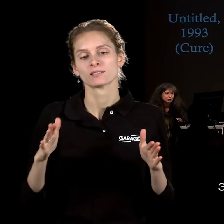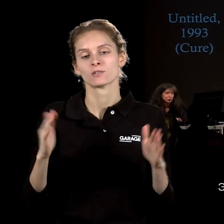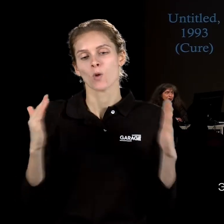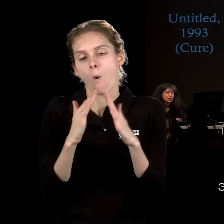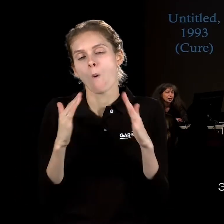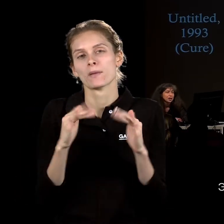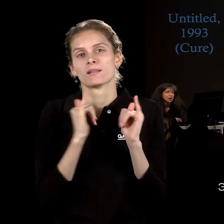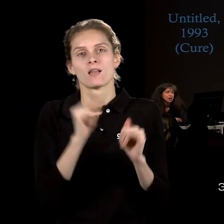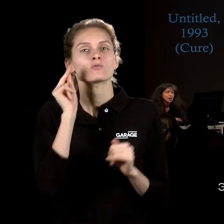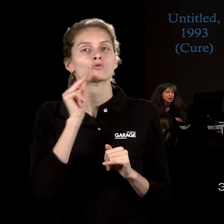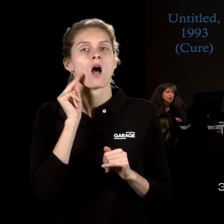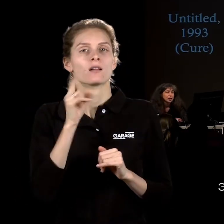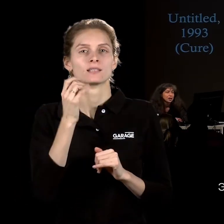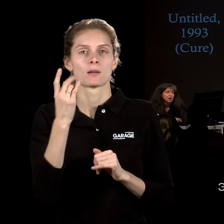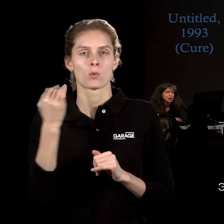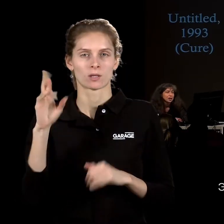чайной церемонии.